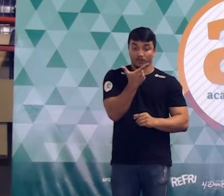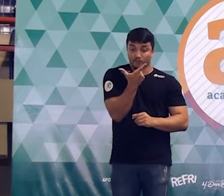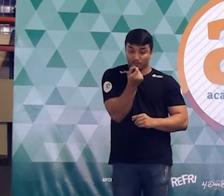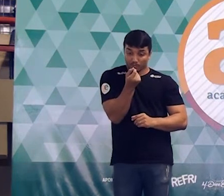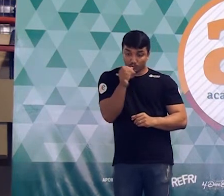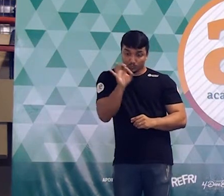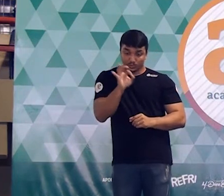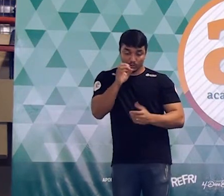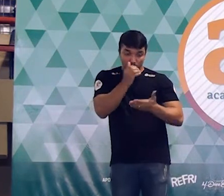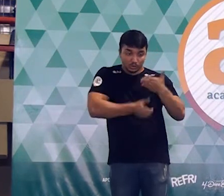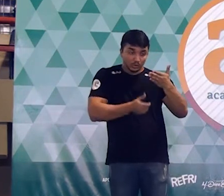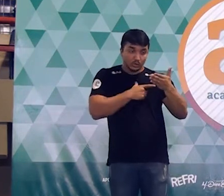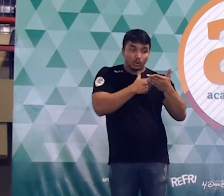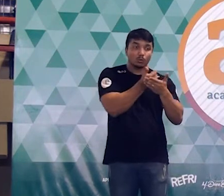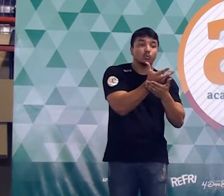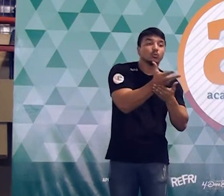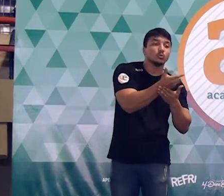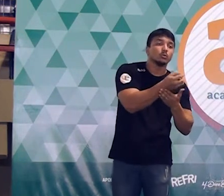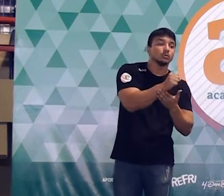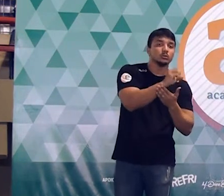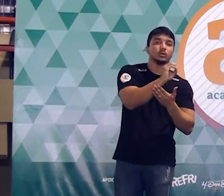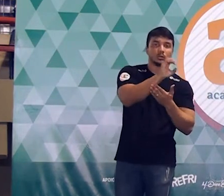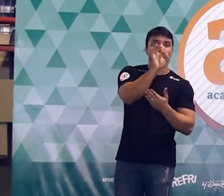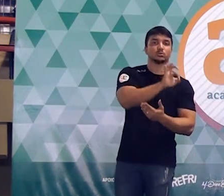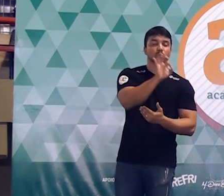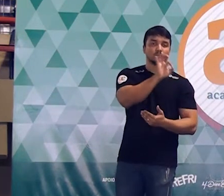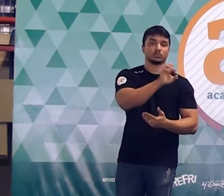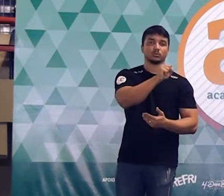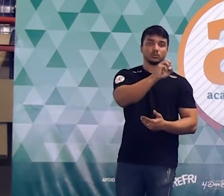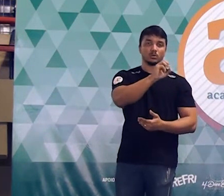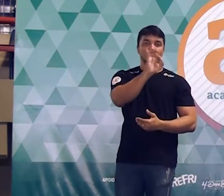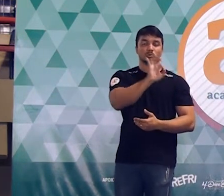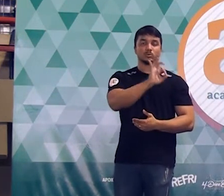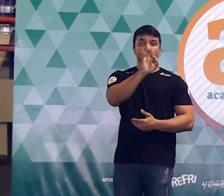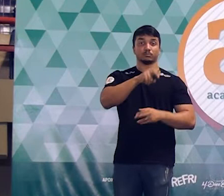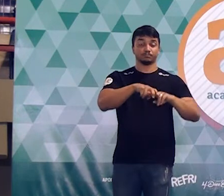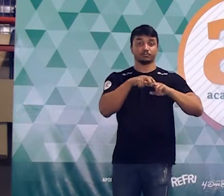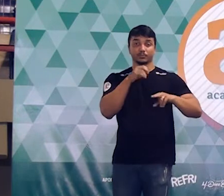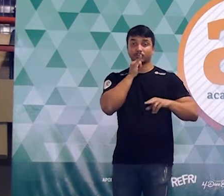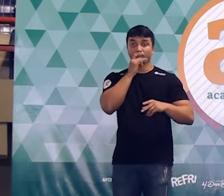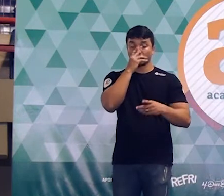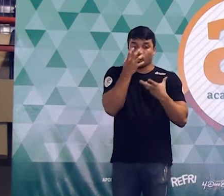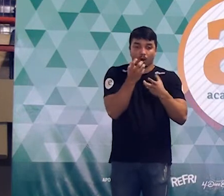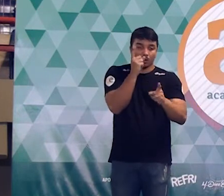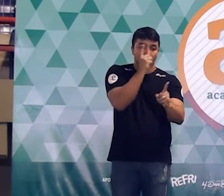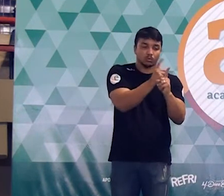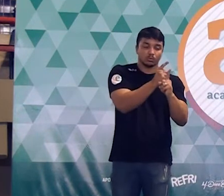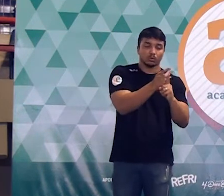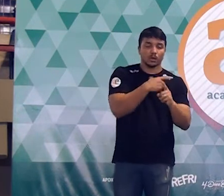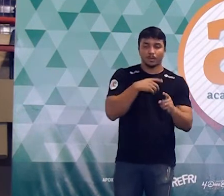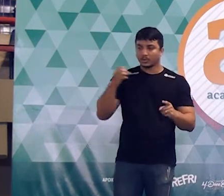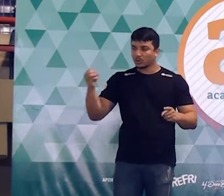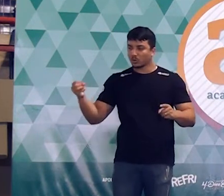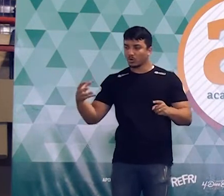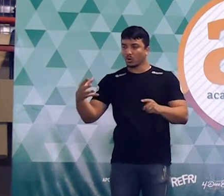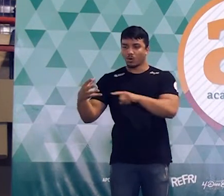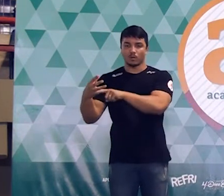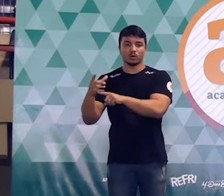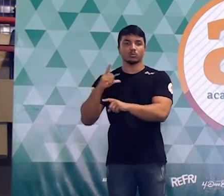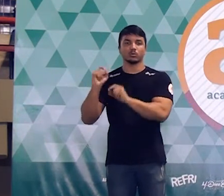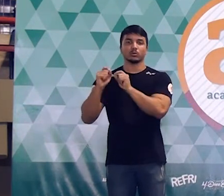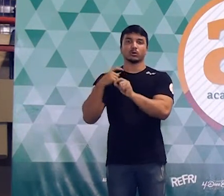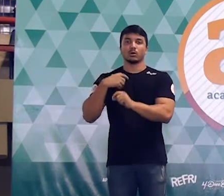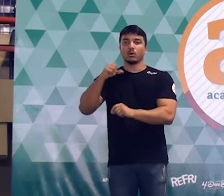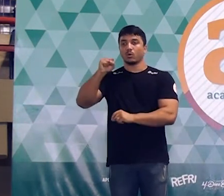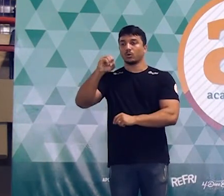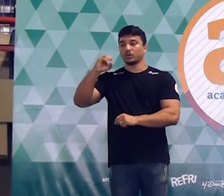tira 20% dela, que é sobrou? 80%, não não? Então, se eu quiser saber quanto é que é a nova medida, a nova medida